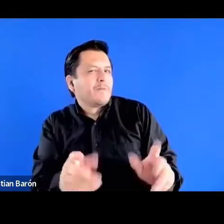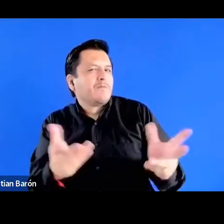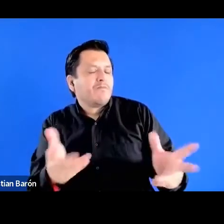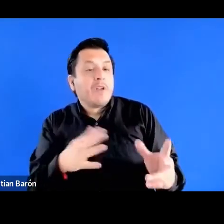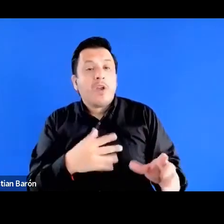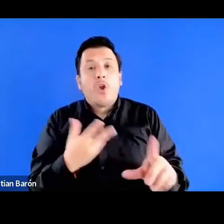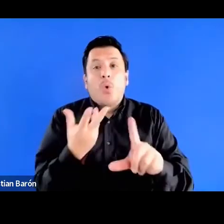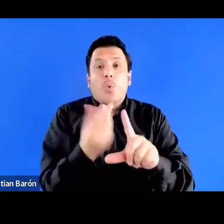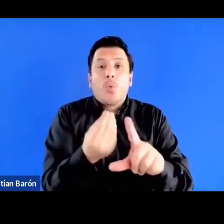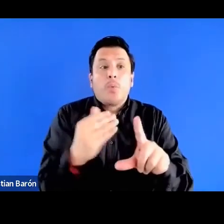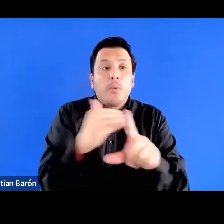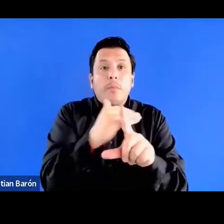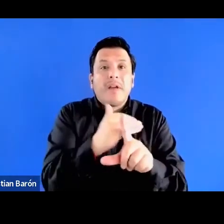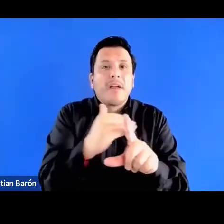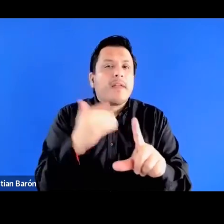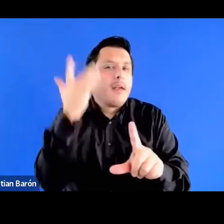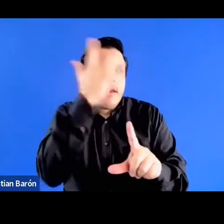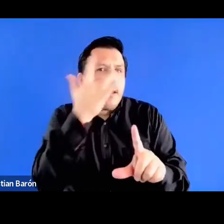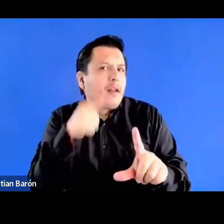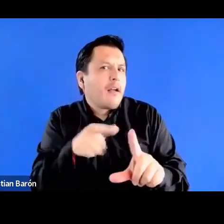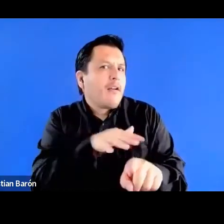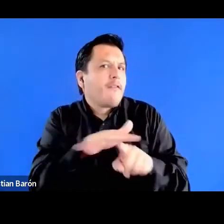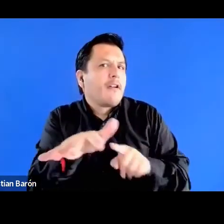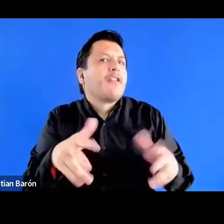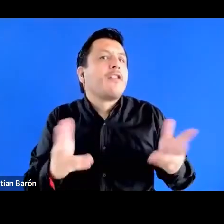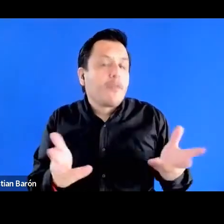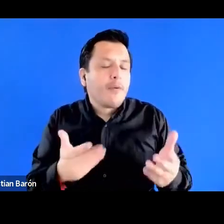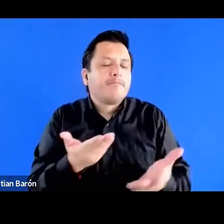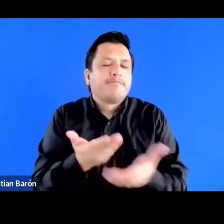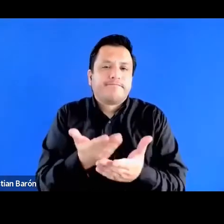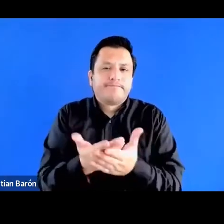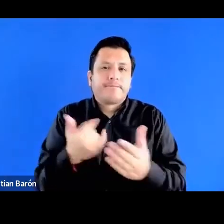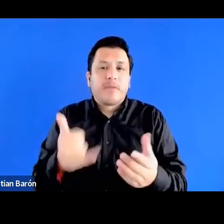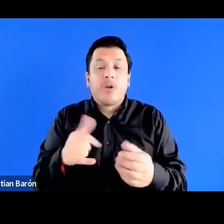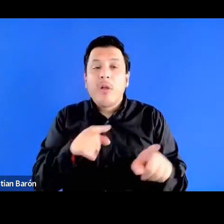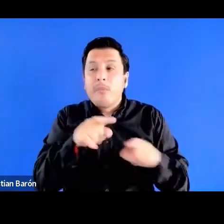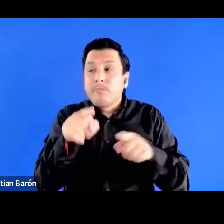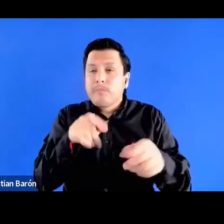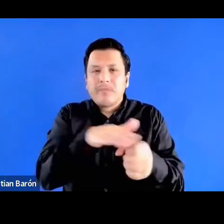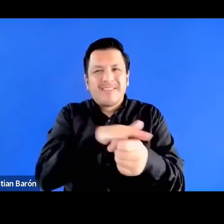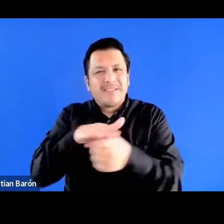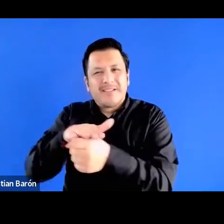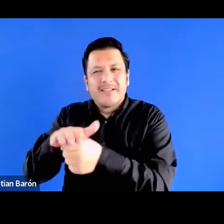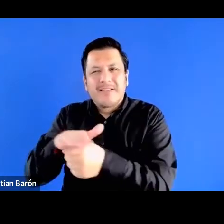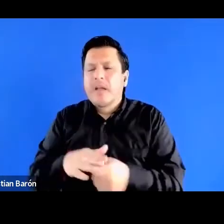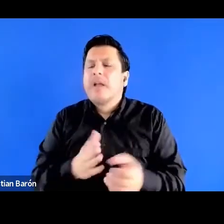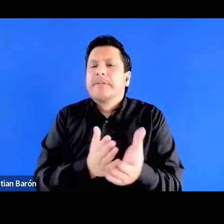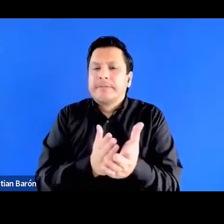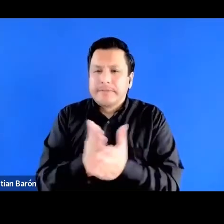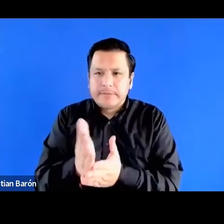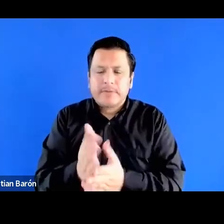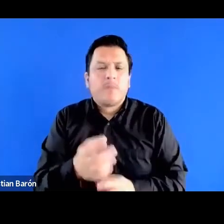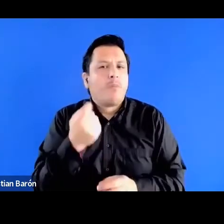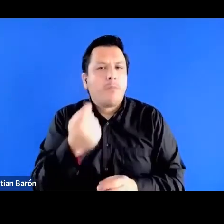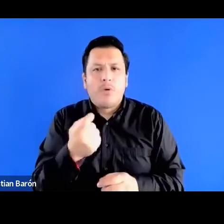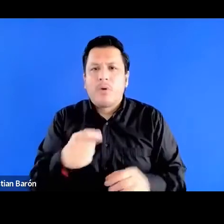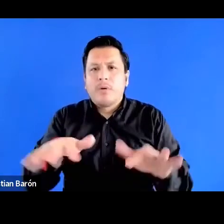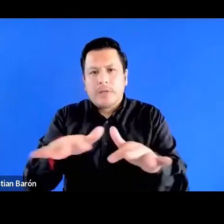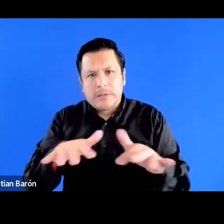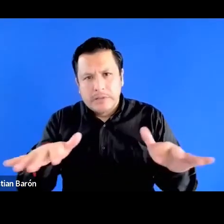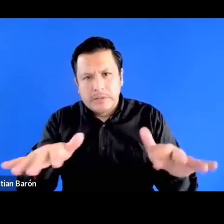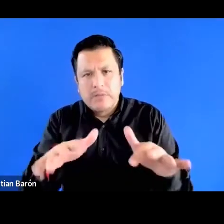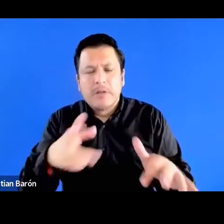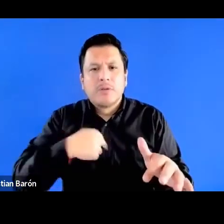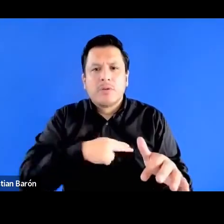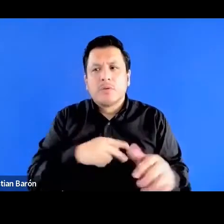clases medias negras en ella. Lo que esas circunstancias nos muestran es que sigue existiendo poco espacio para ser a la vez una